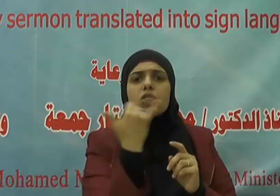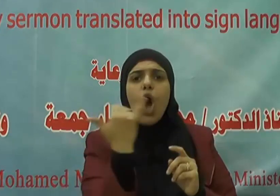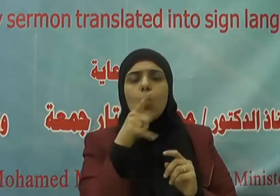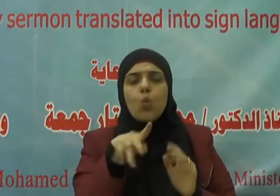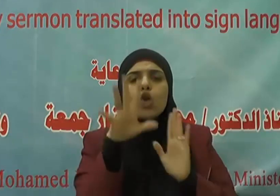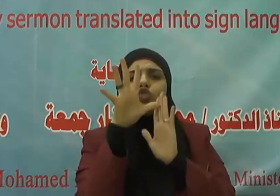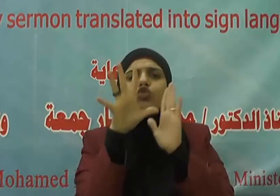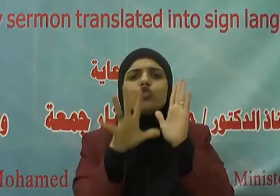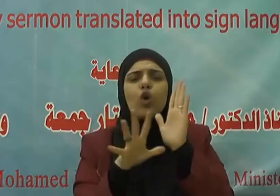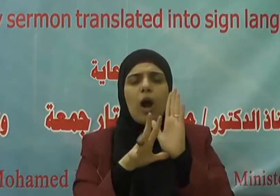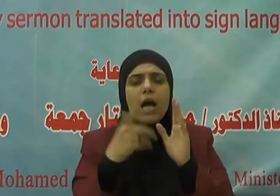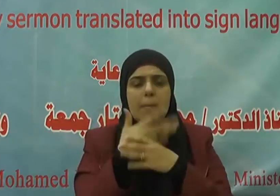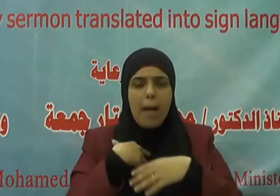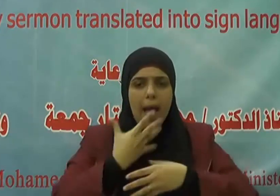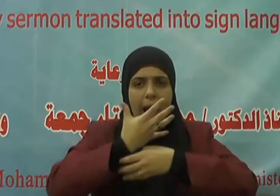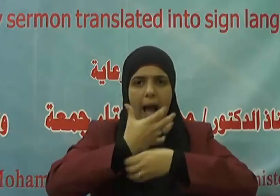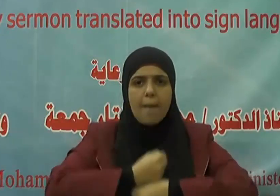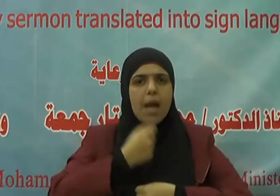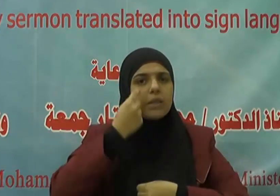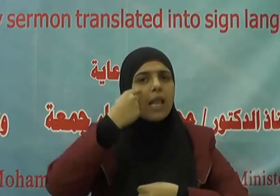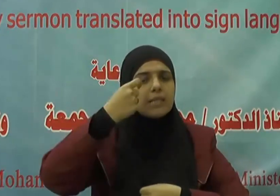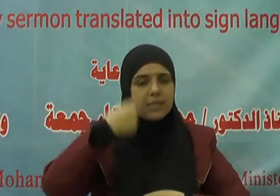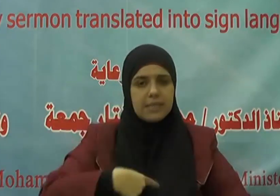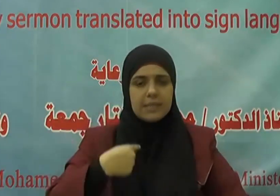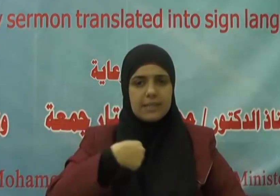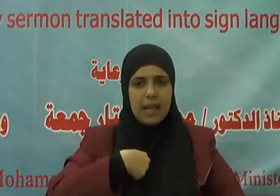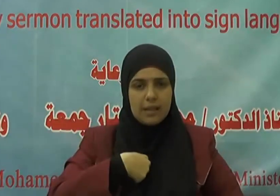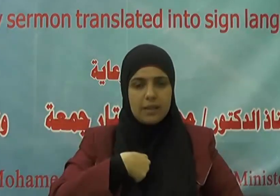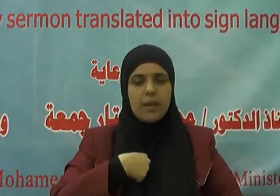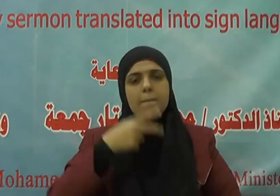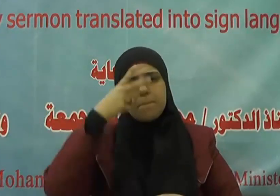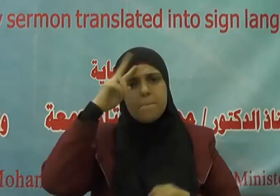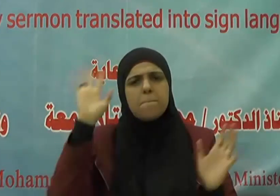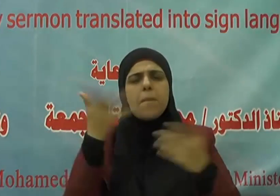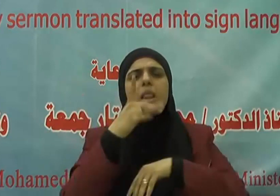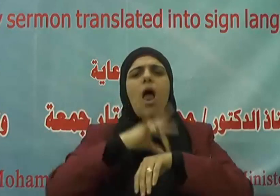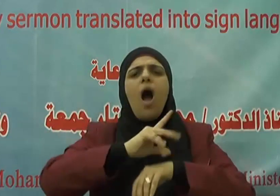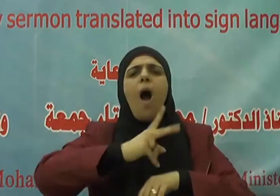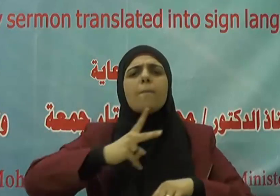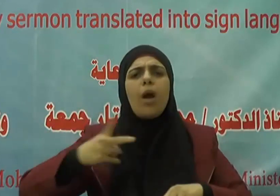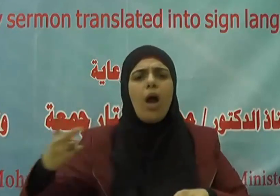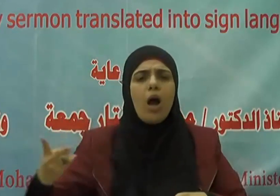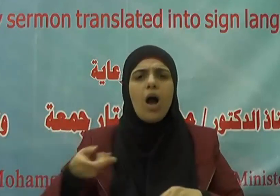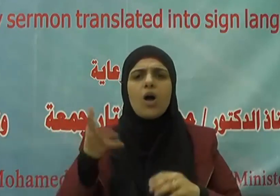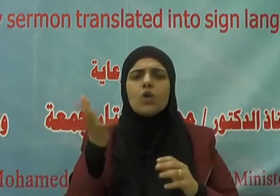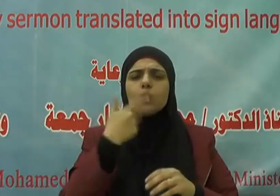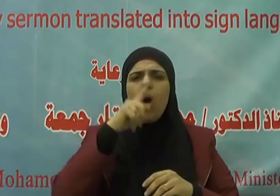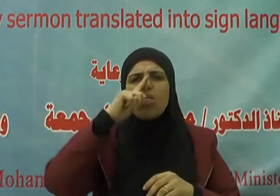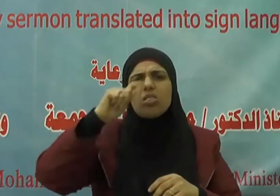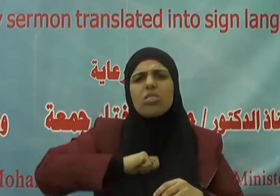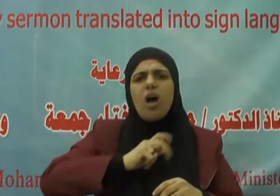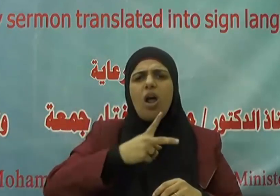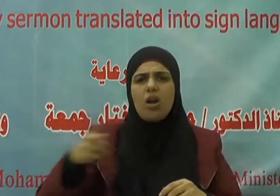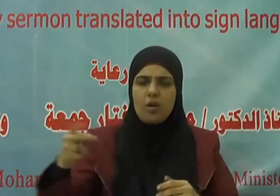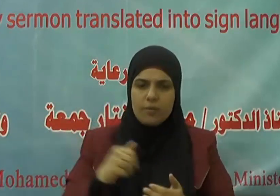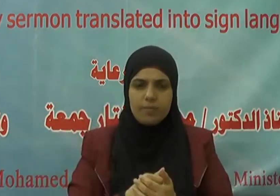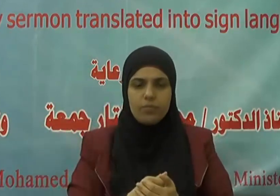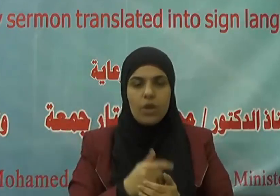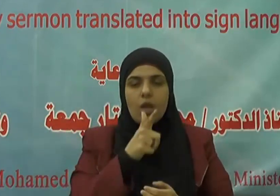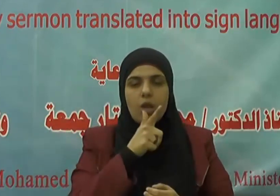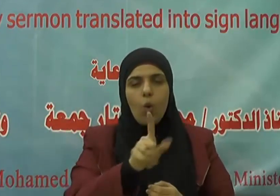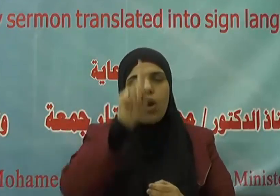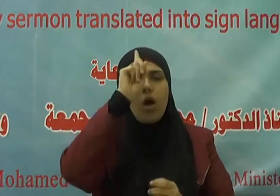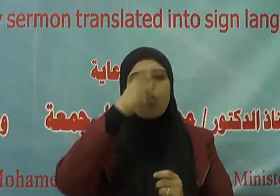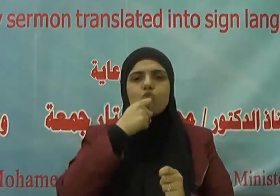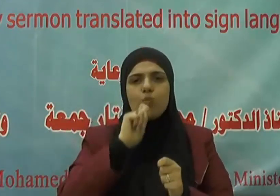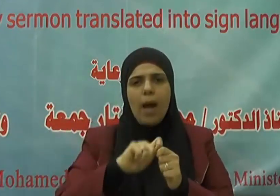شرعية لحماية الإنسان من الأمراض والأضرار يقول